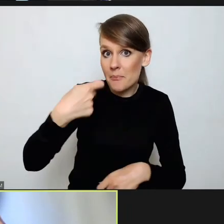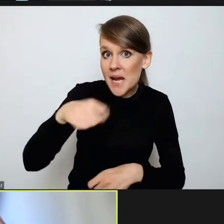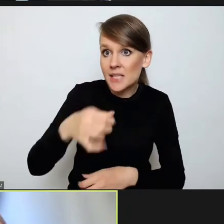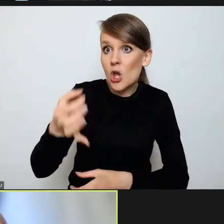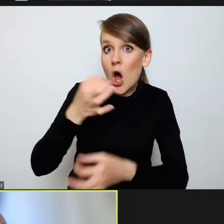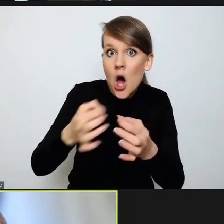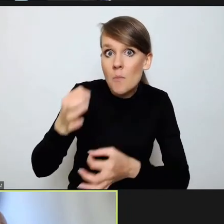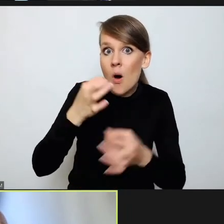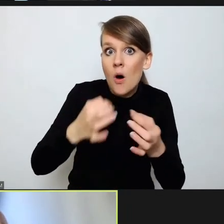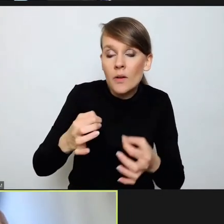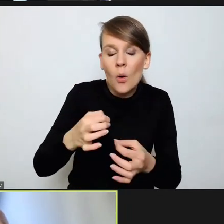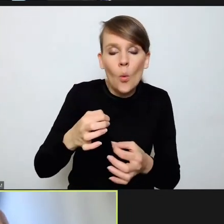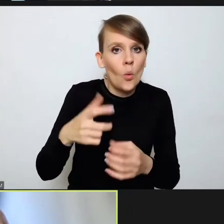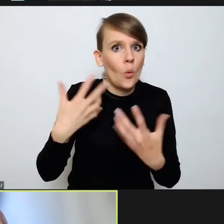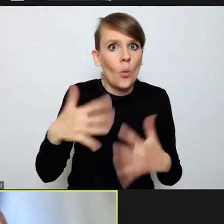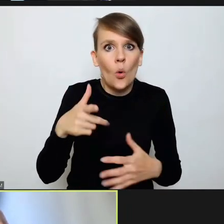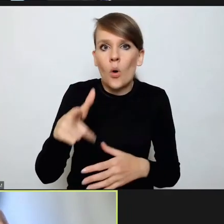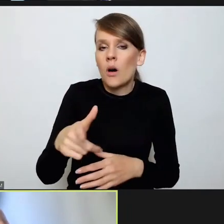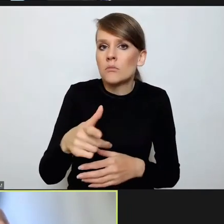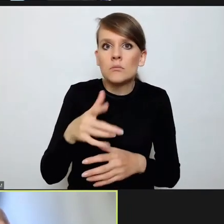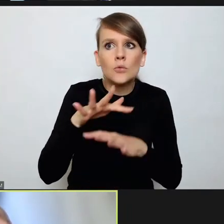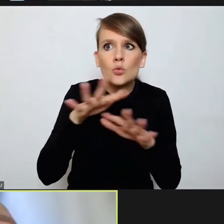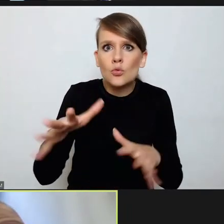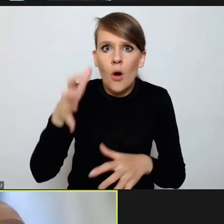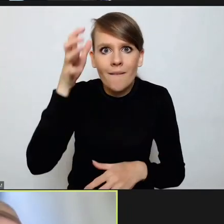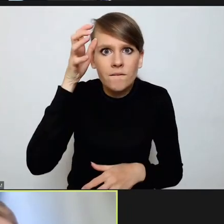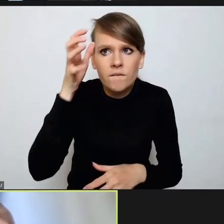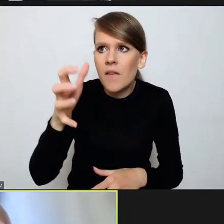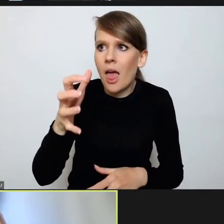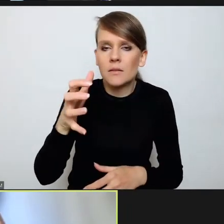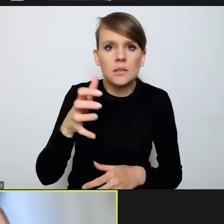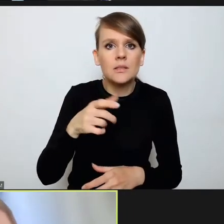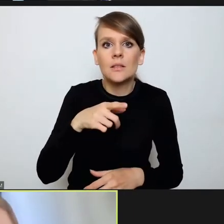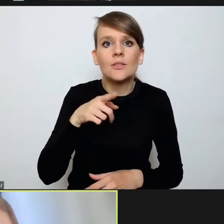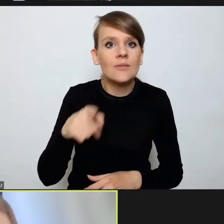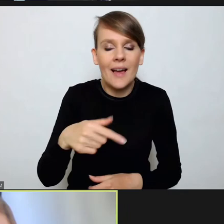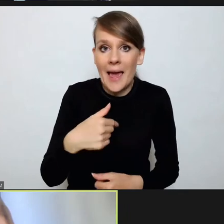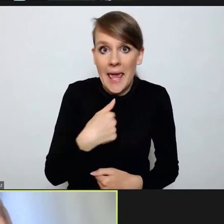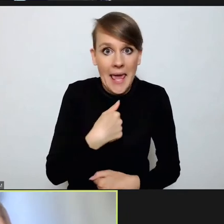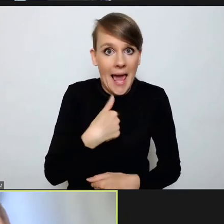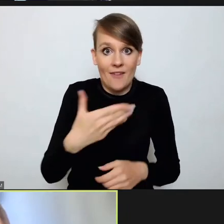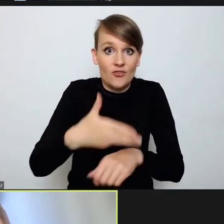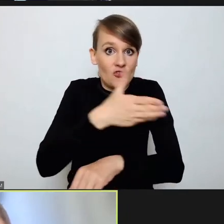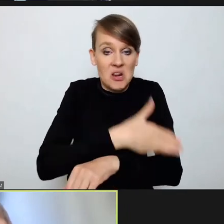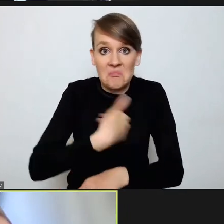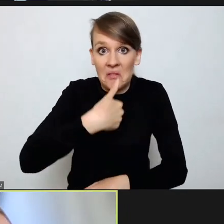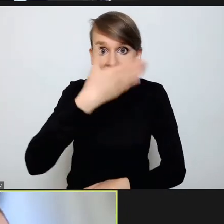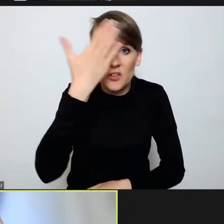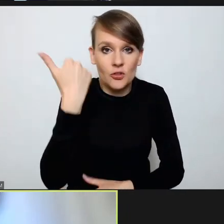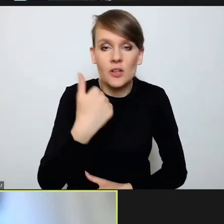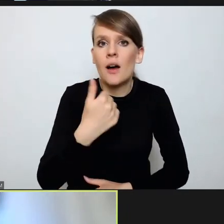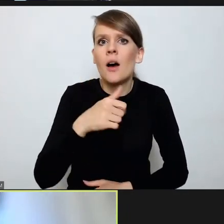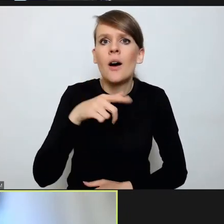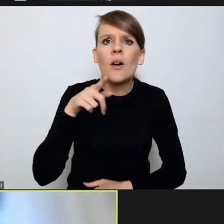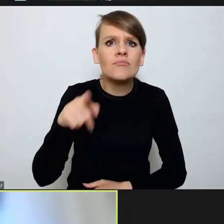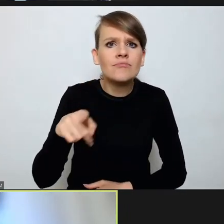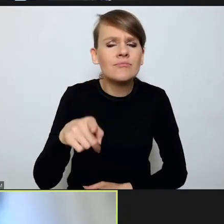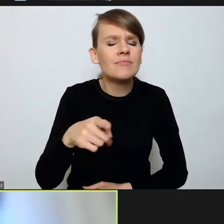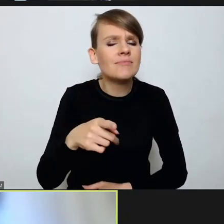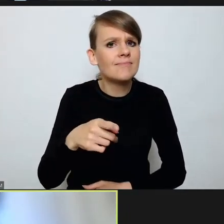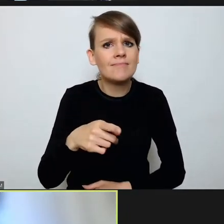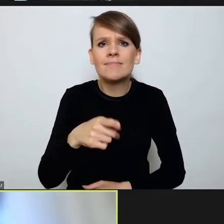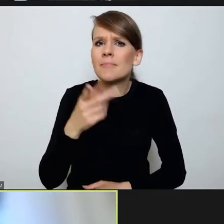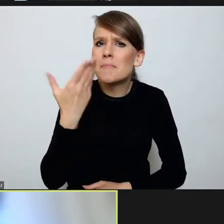absolutnie źródłem wiedzy, którego nie posiadałam wcześniej, który jest dla mnie bardzo